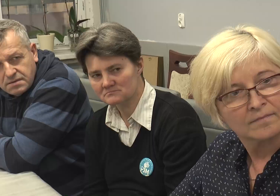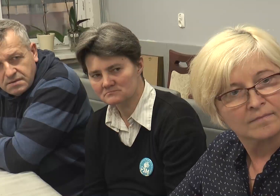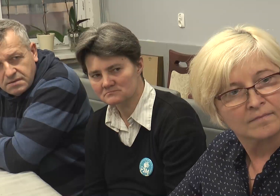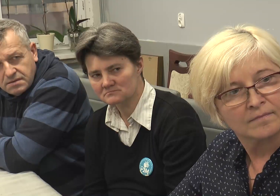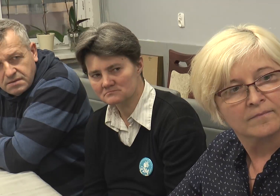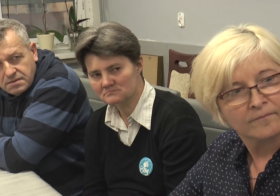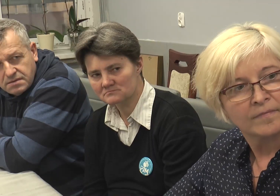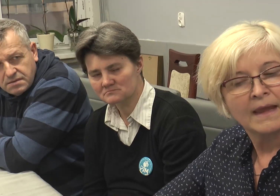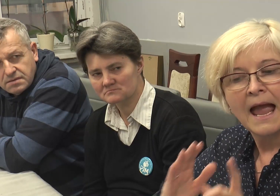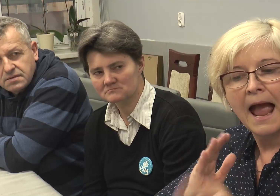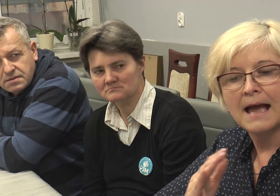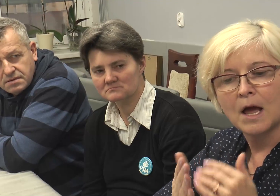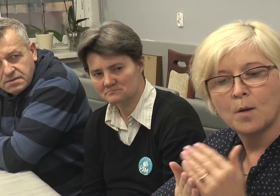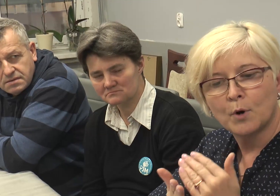Następny brak wsparcia ze strony